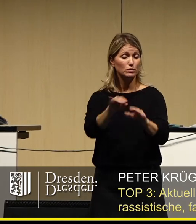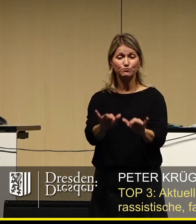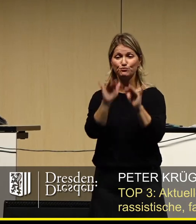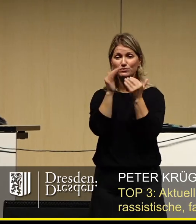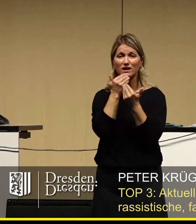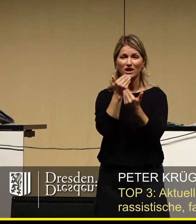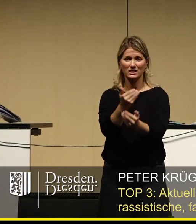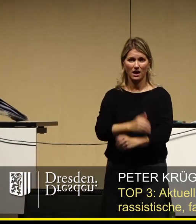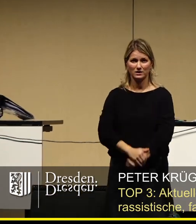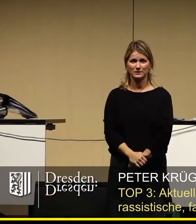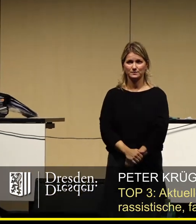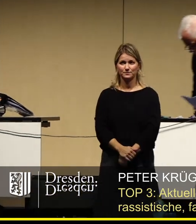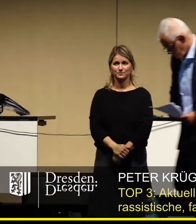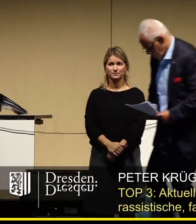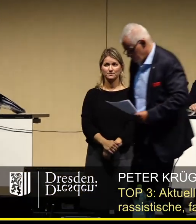Aufmerksamkeit.